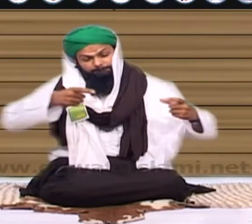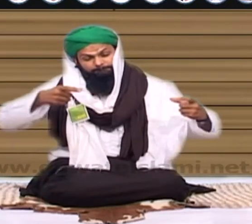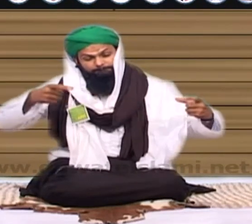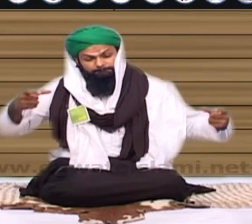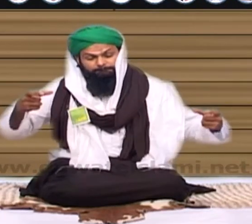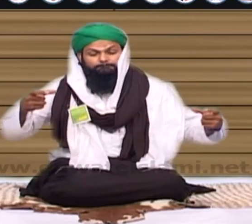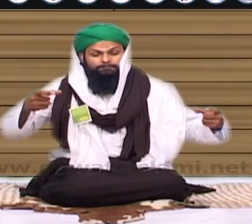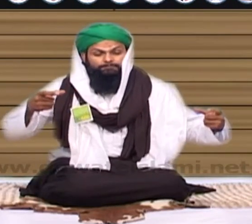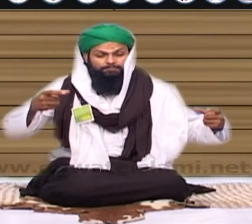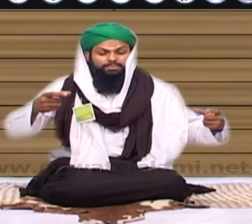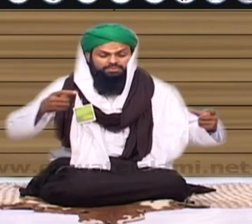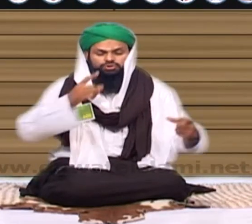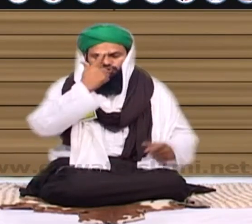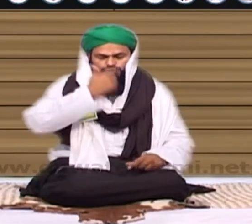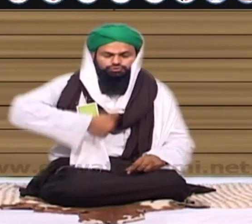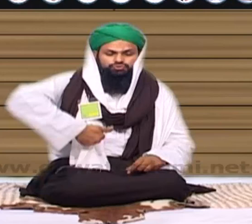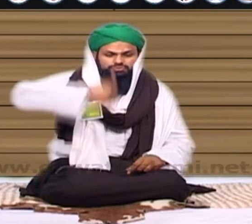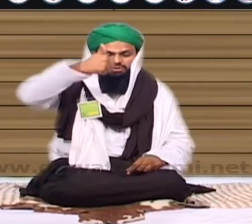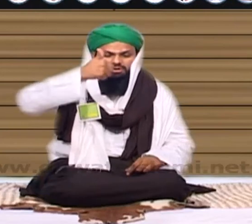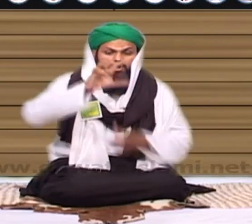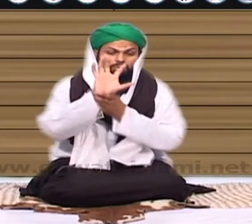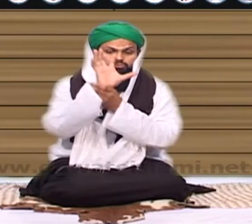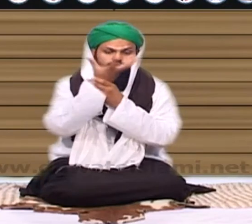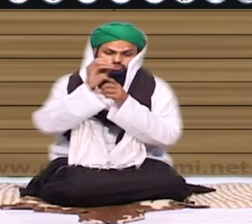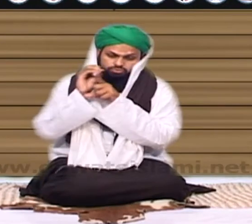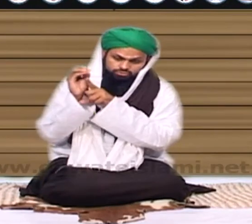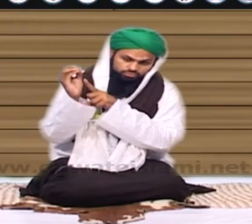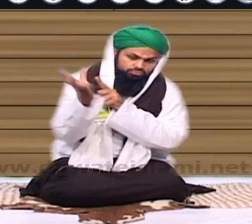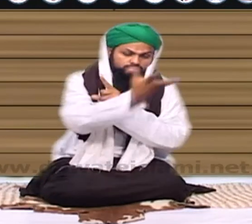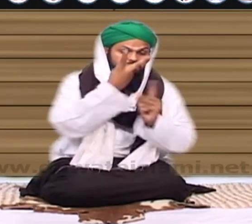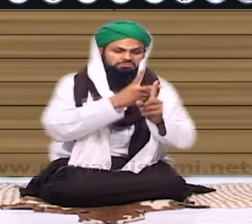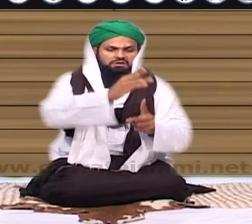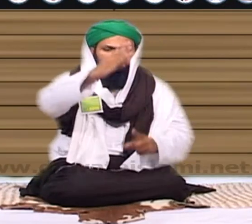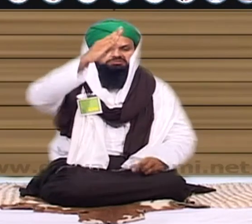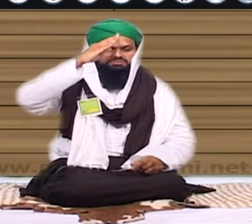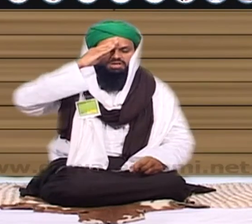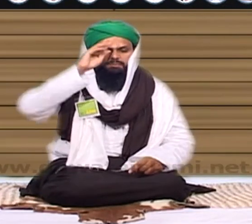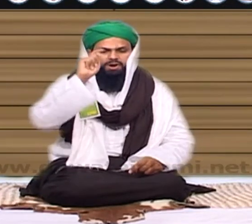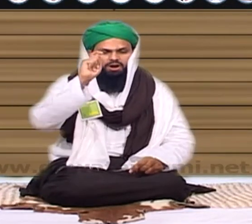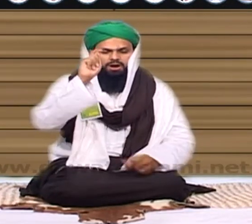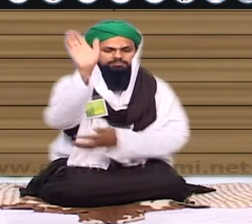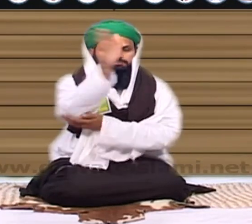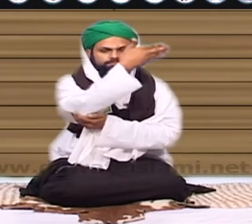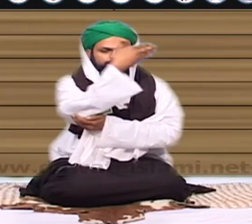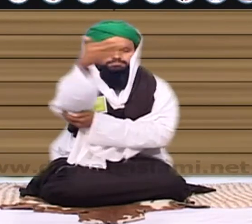اور اس طرح مزید بڑھتے بڑھتے بڑھتے بڑھتے پوری دنیا میں انشاءاللہ دعوت اسلامی کا پرچم دے رہا ہے انشاءاللہ